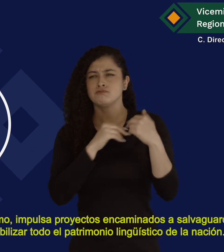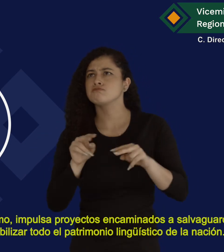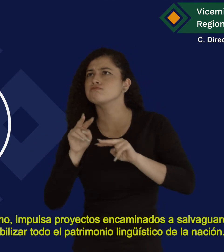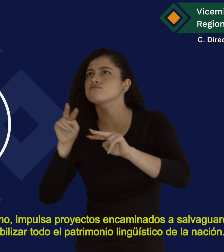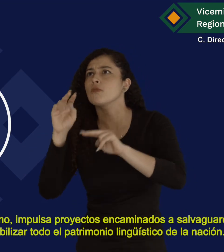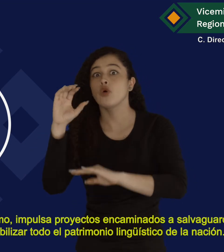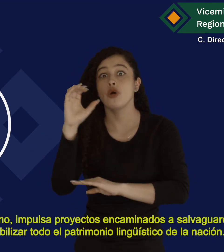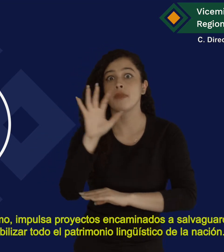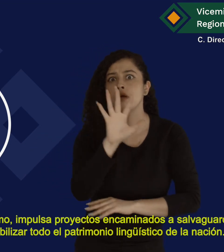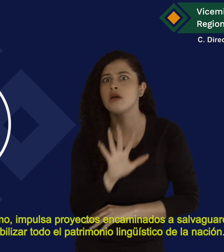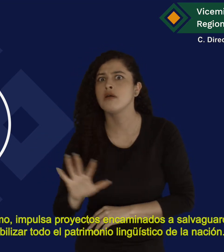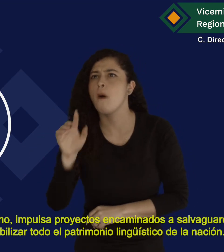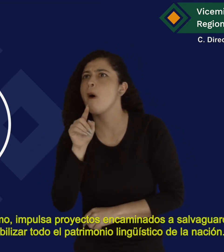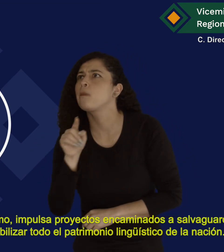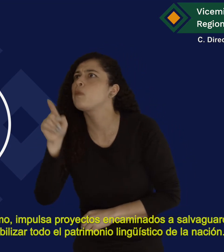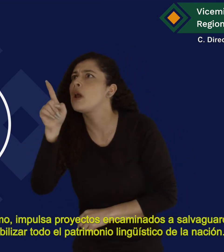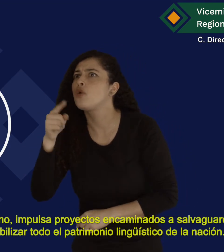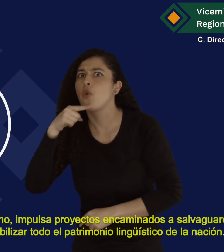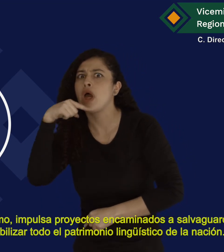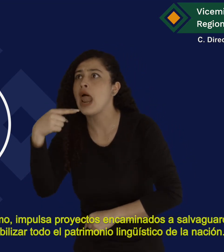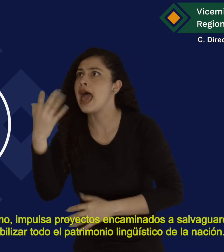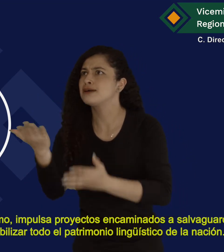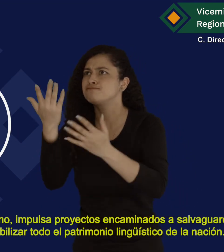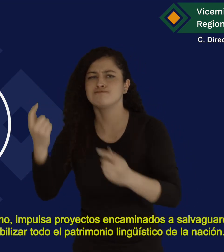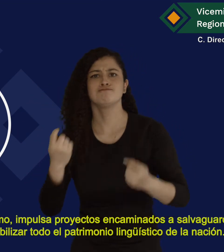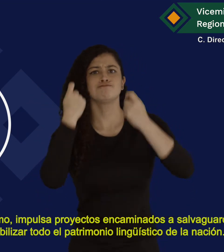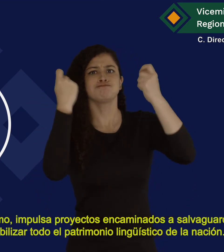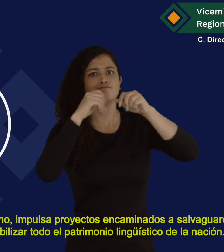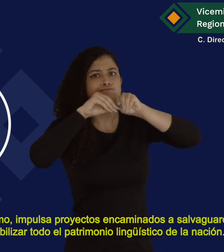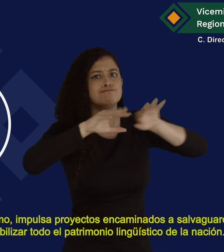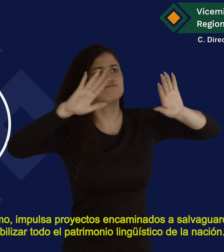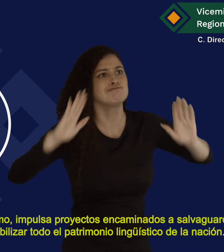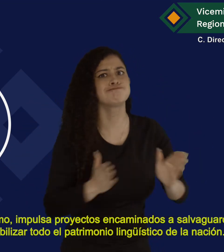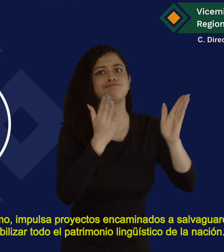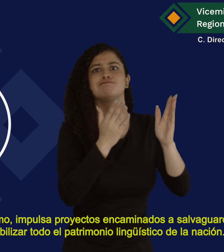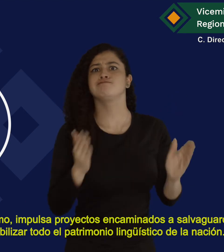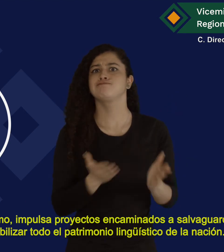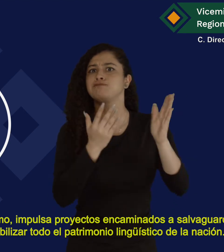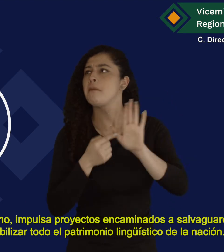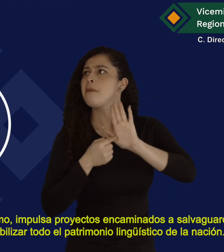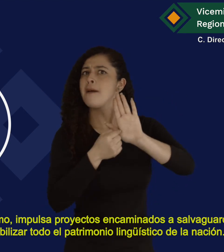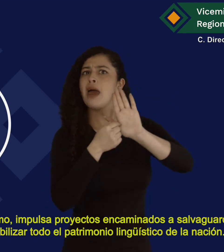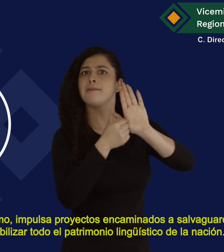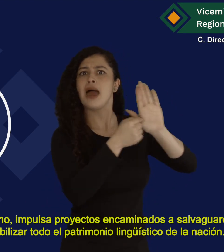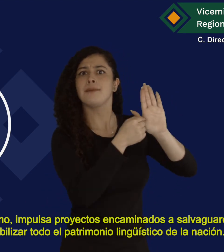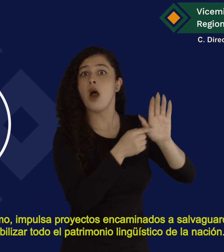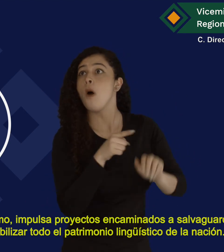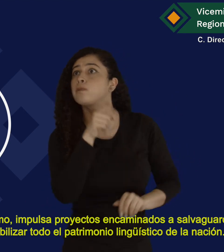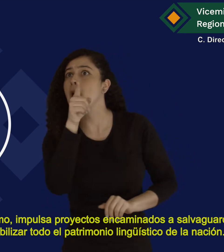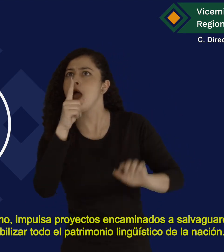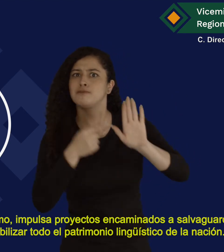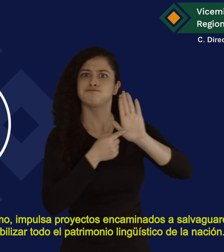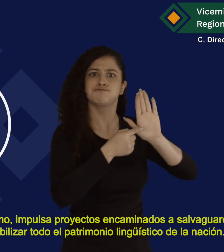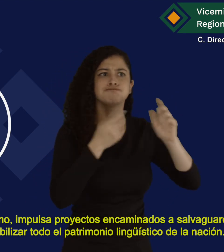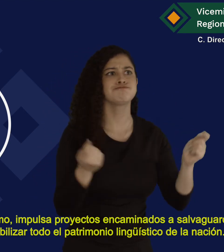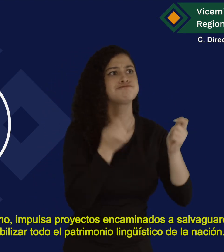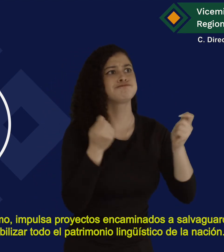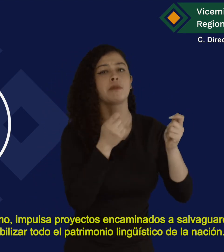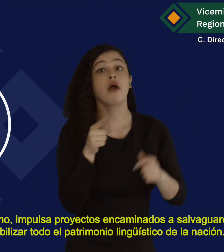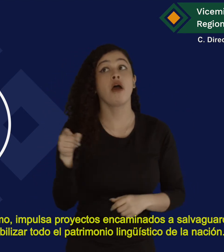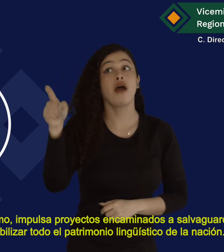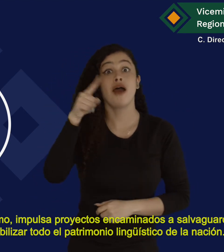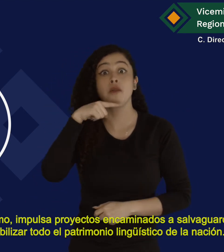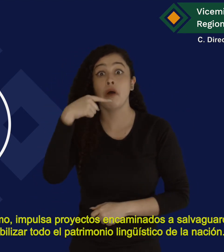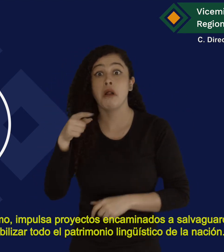Asimismo, impulsa proyectos encaminados a salvaguardar y visibilizar todo el